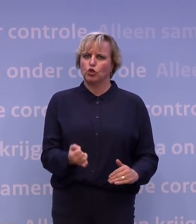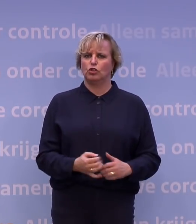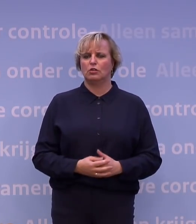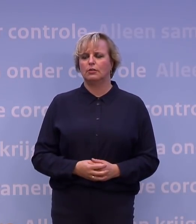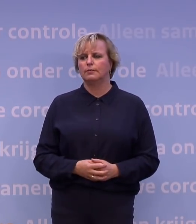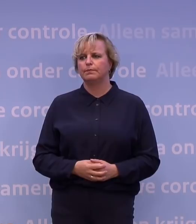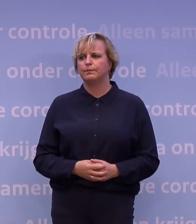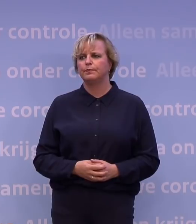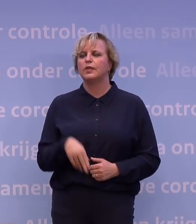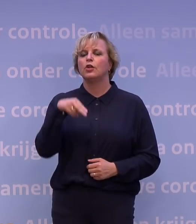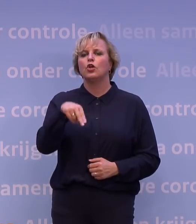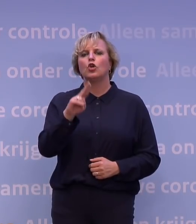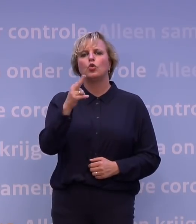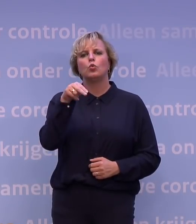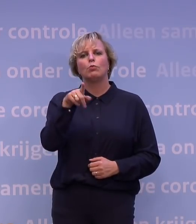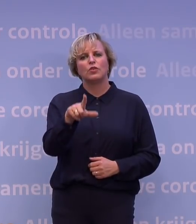U.nl.